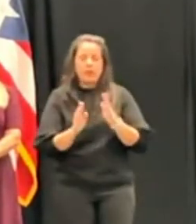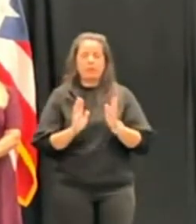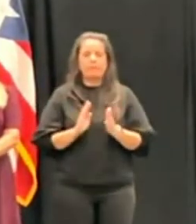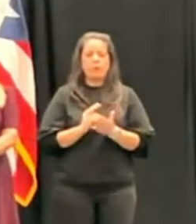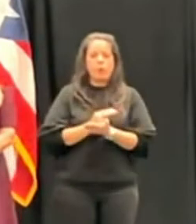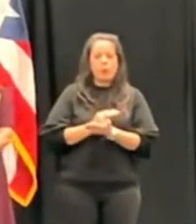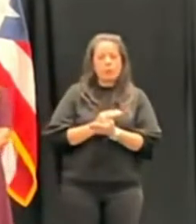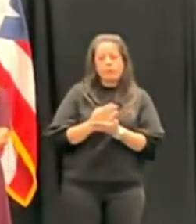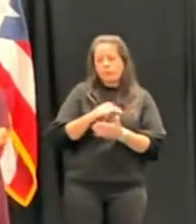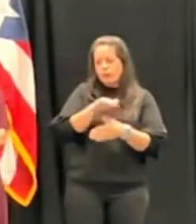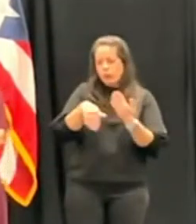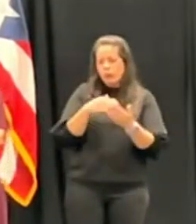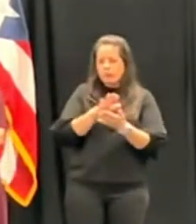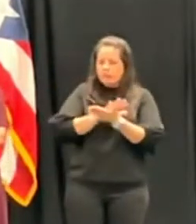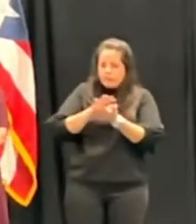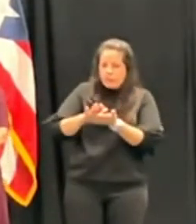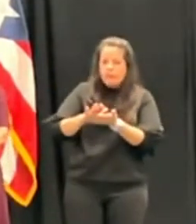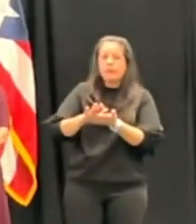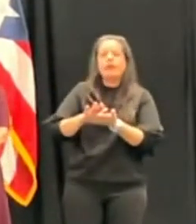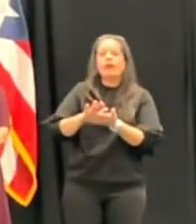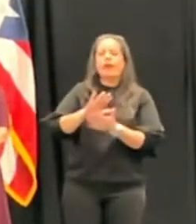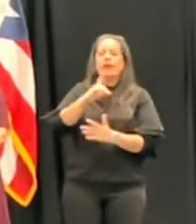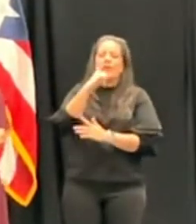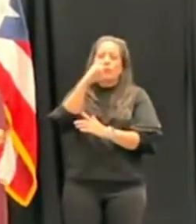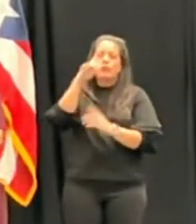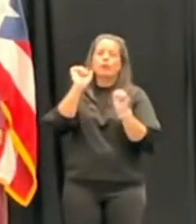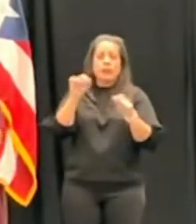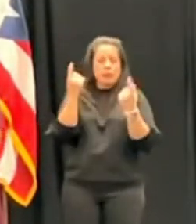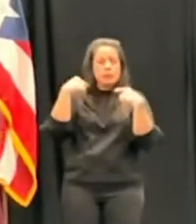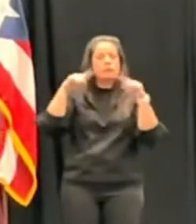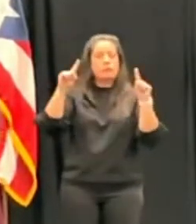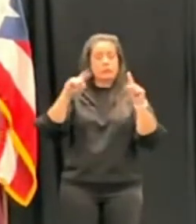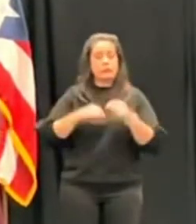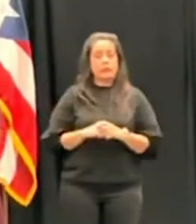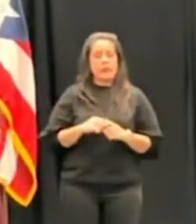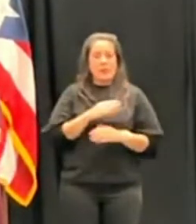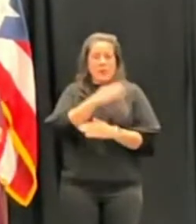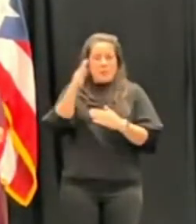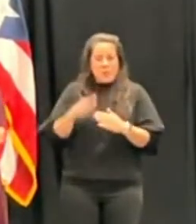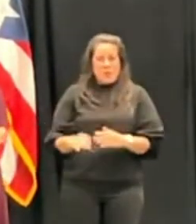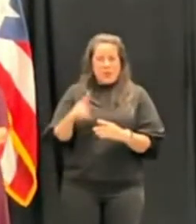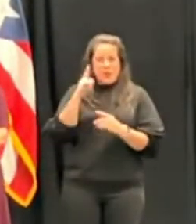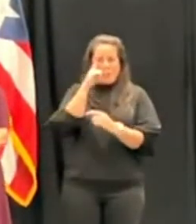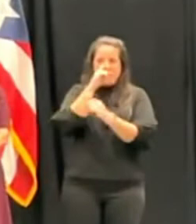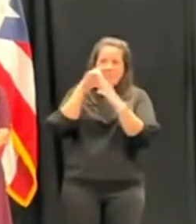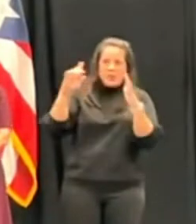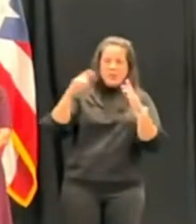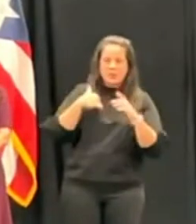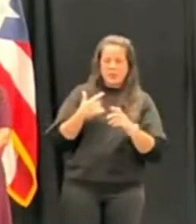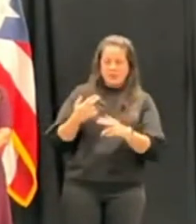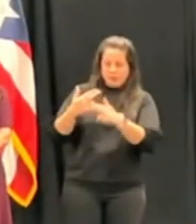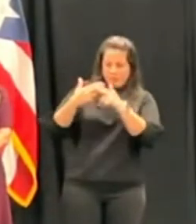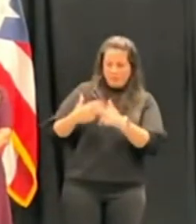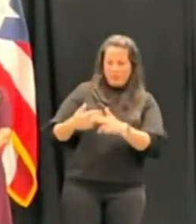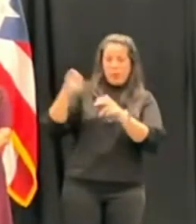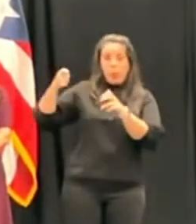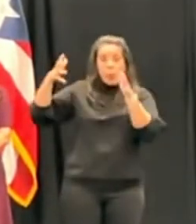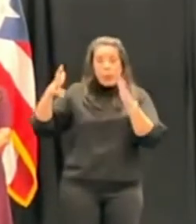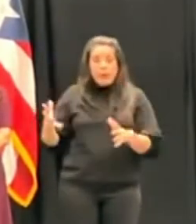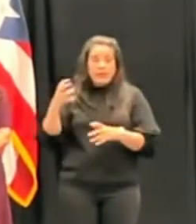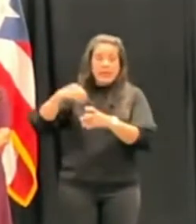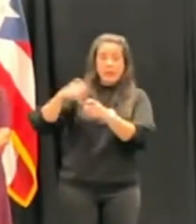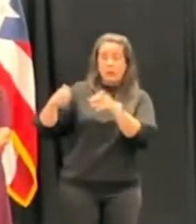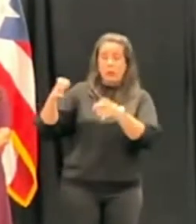no existe sueño inalcanzable. Nunca me imaginé tener el honor de ser considerada como jueza asociada del Tribunal